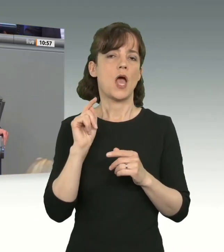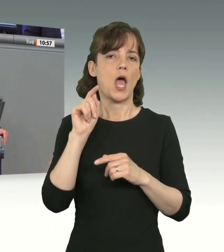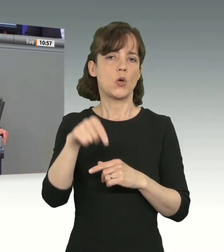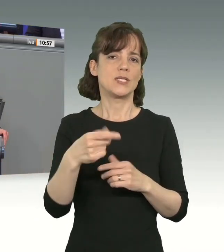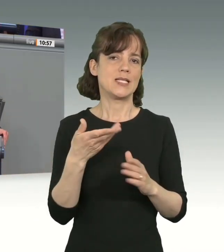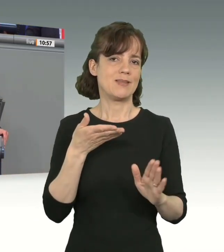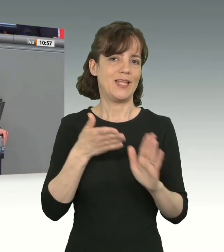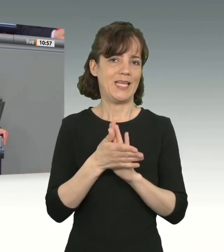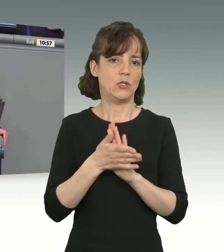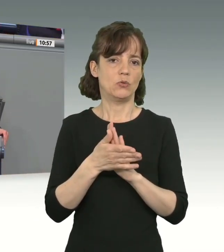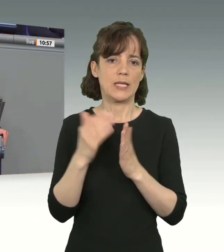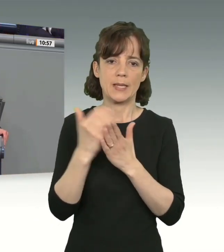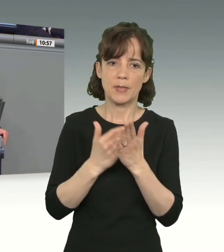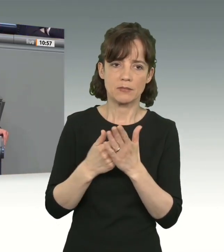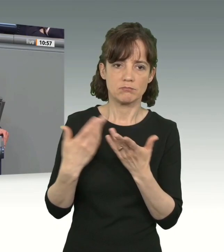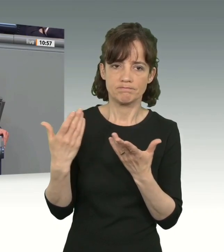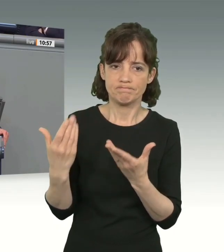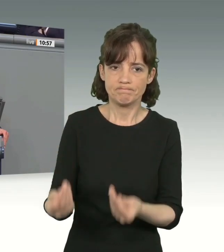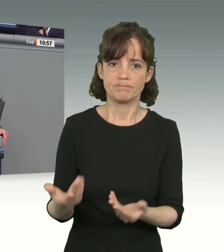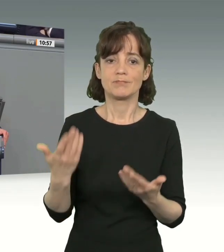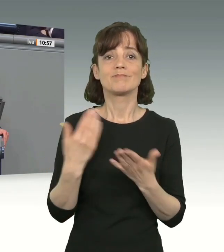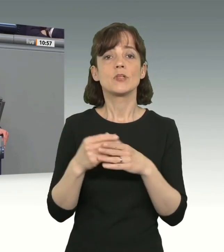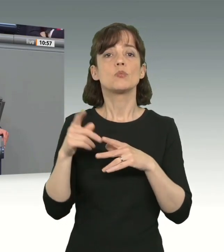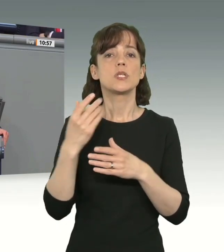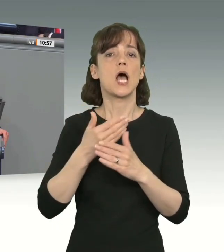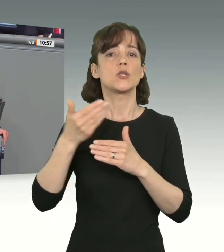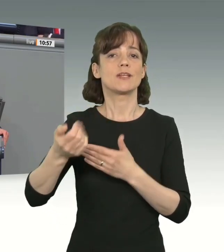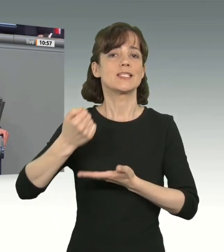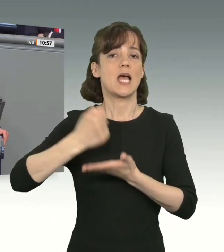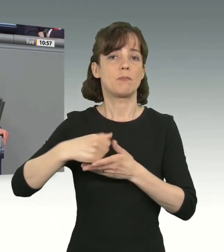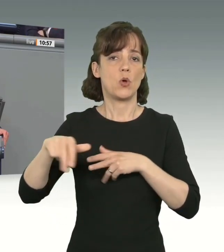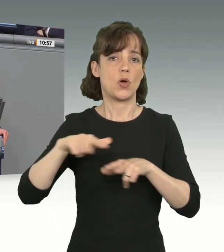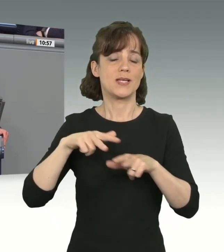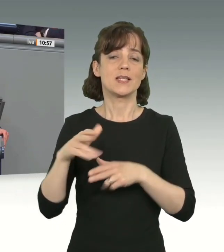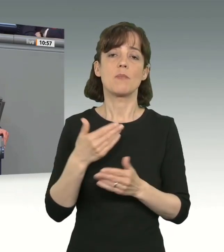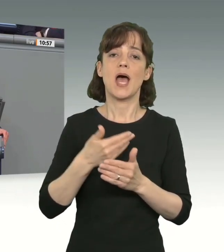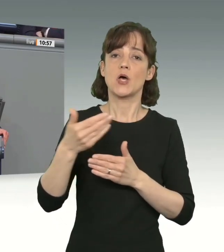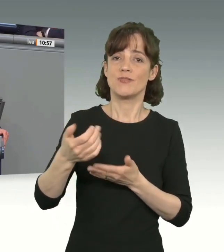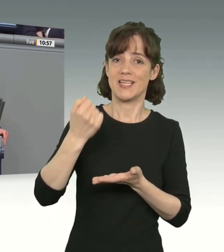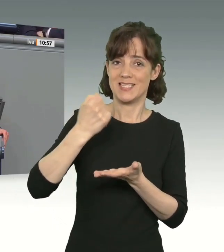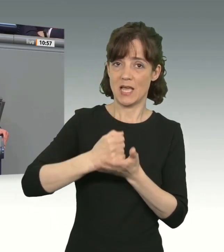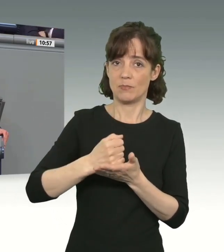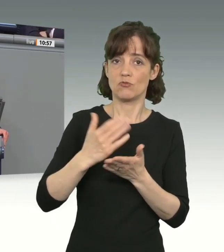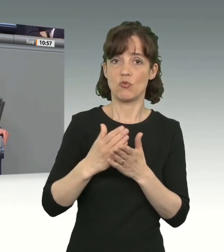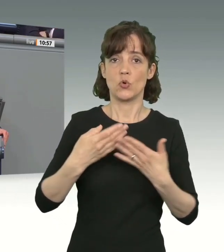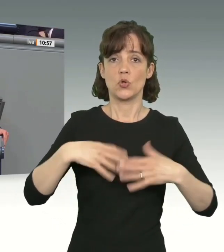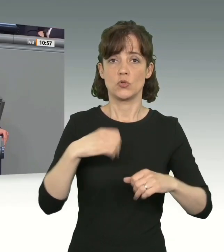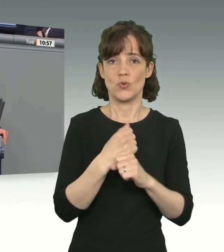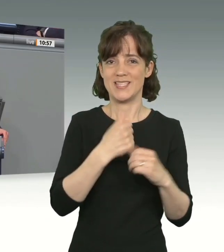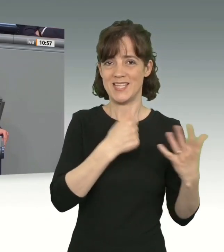Diese Dinge sind zu organisieren aus dem Auswärtigen Amt. Das Auswärtige Amt wird seit 1966